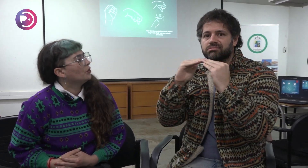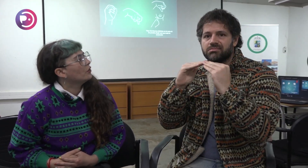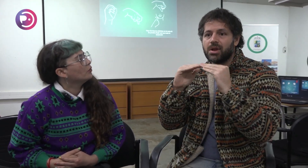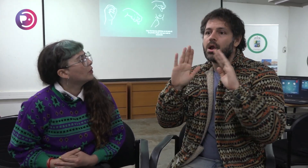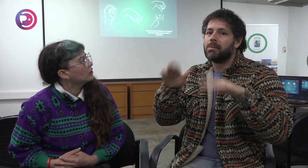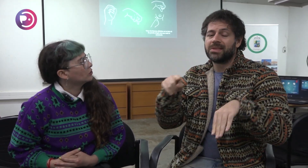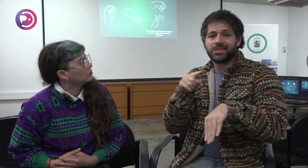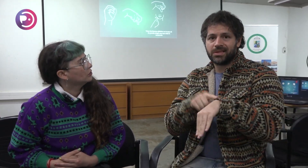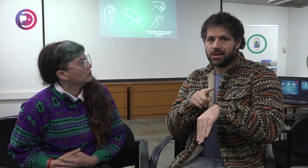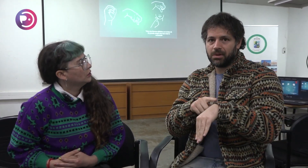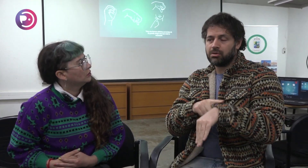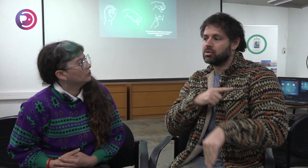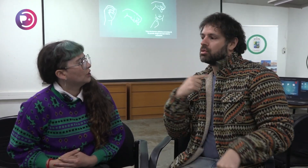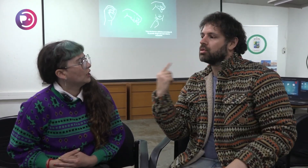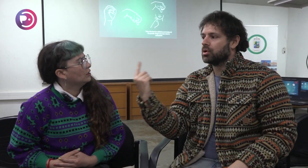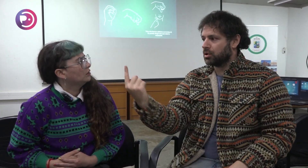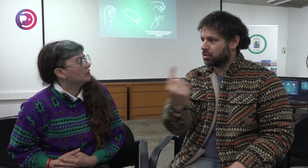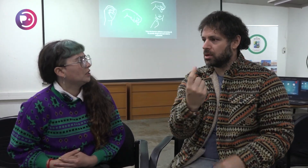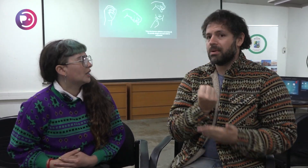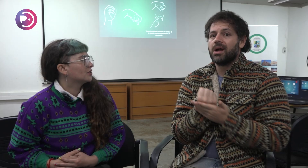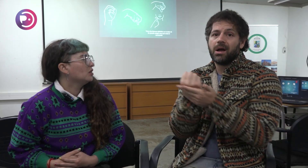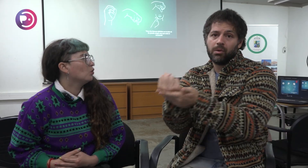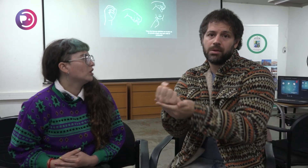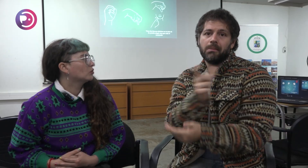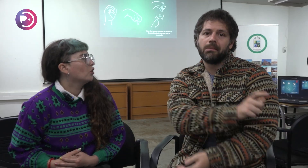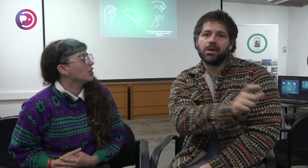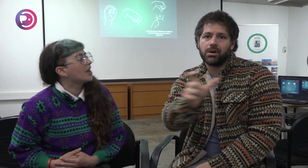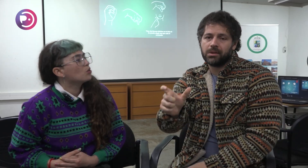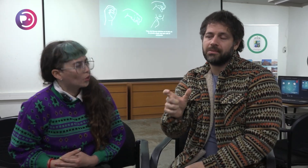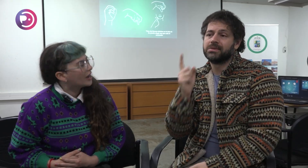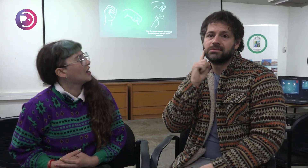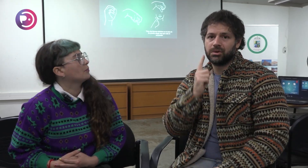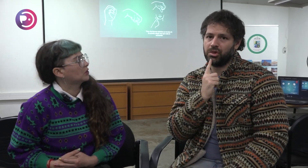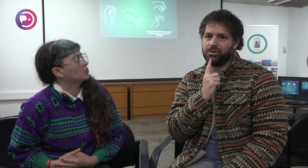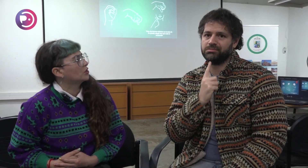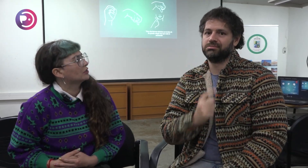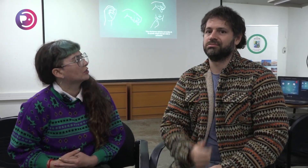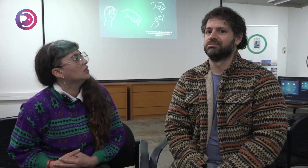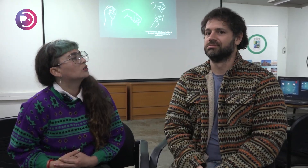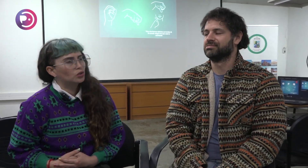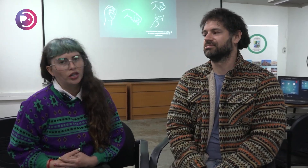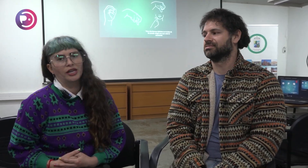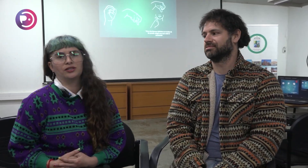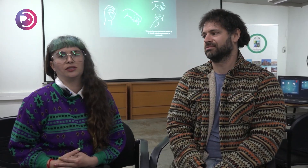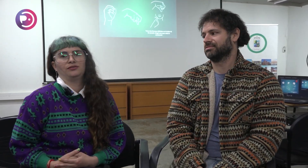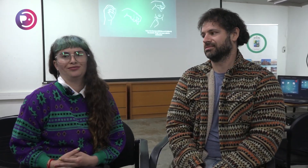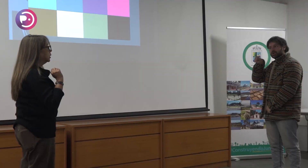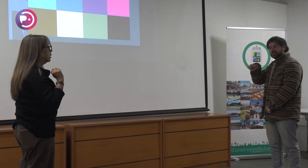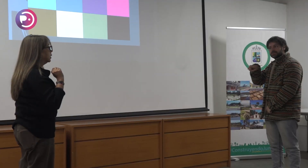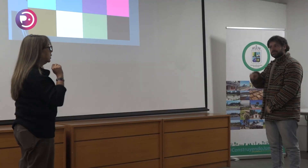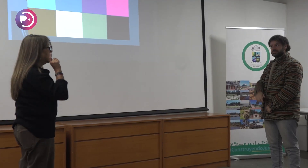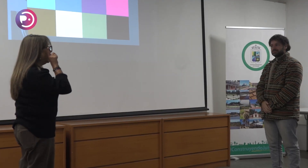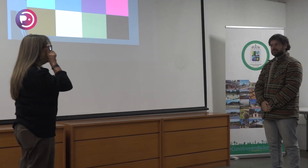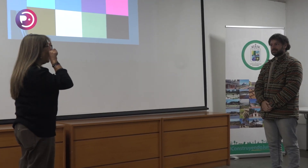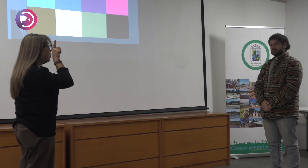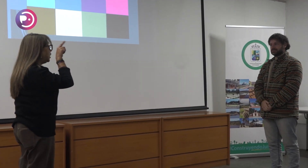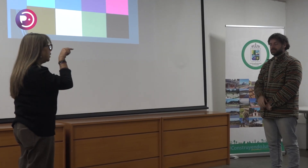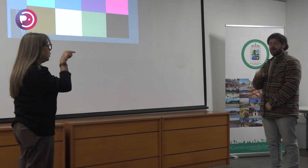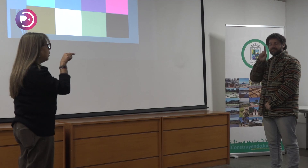vernos menos y así incluir todos y ayudar a las personas sordas. Yo estoy